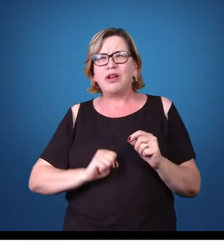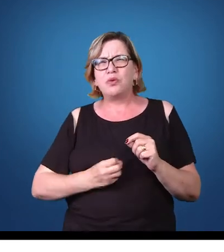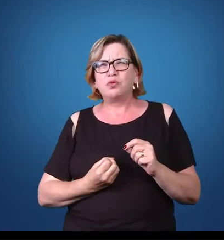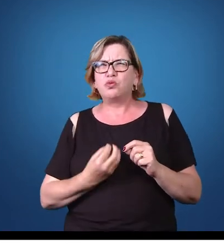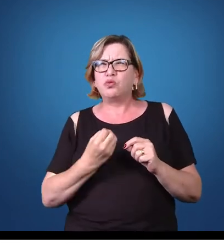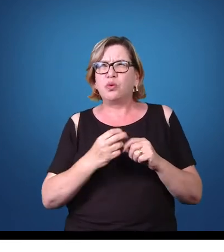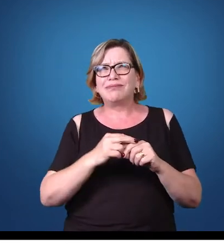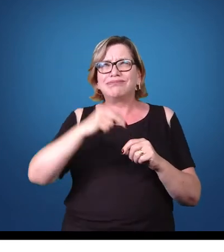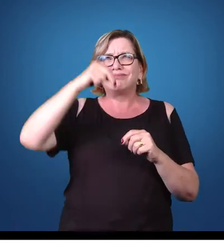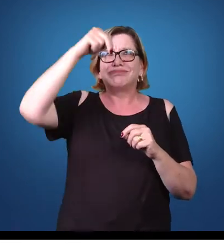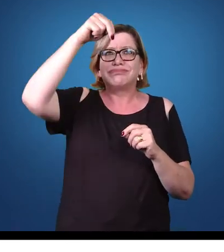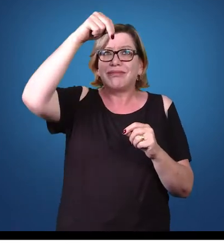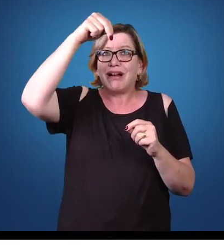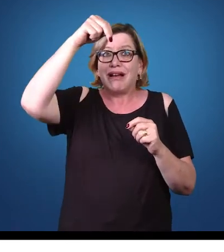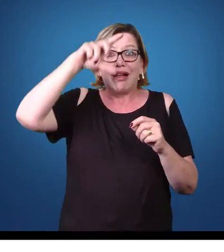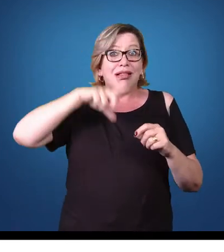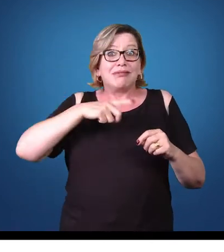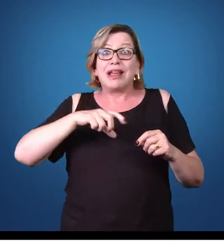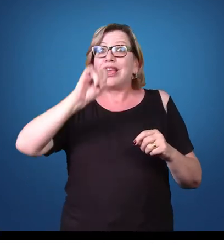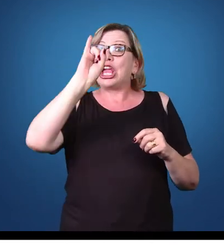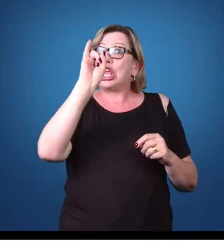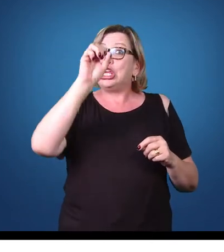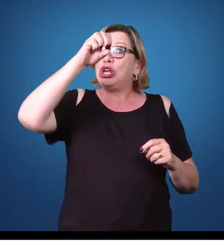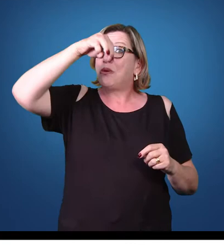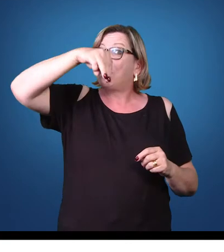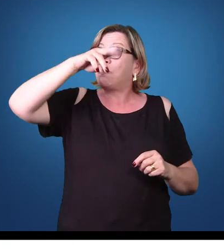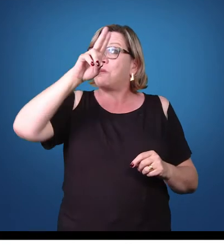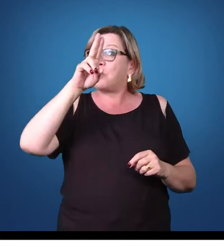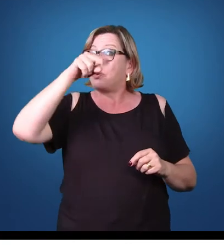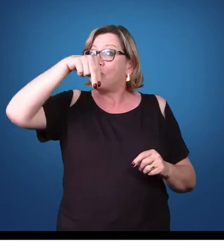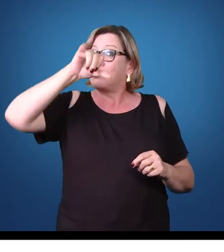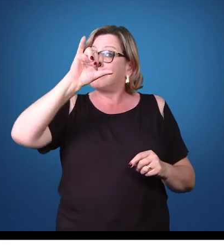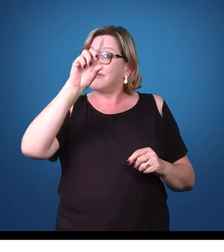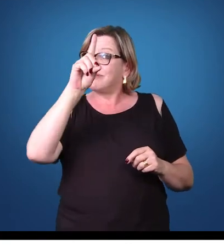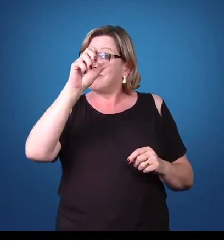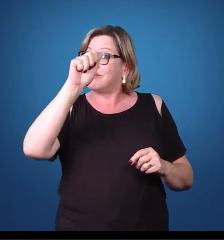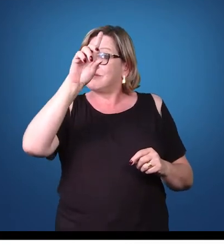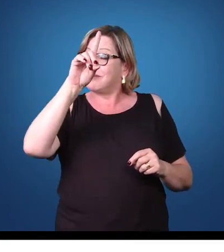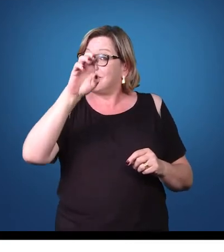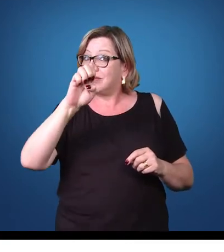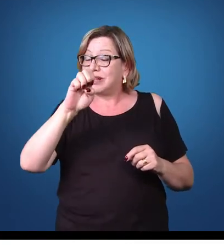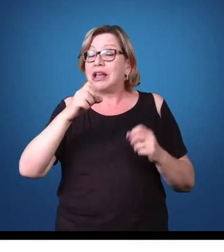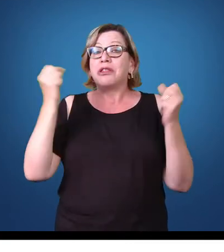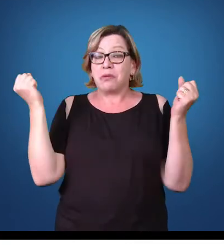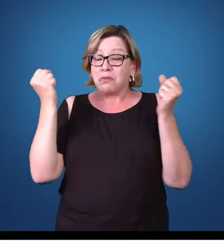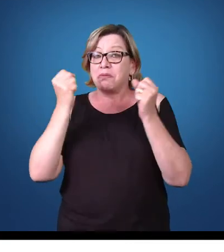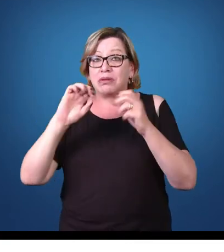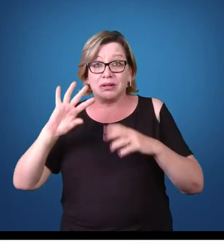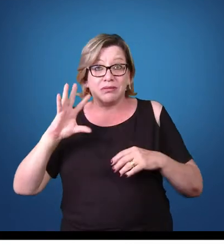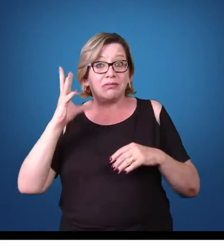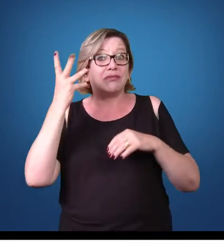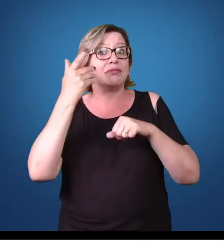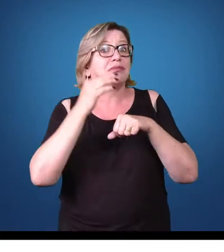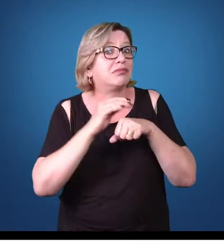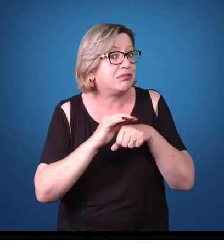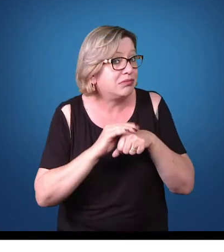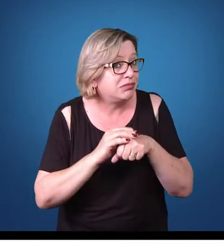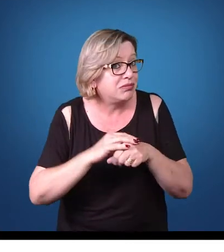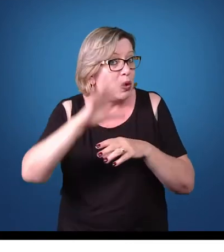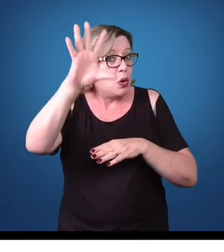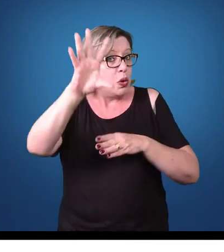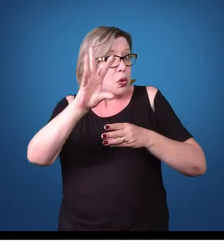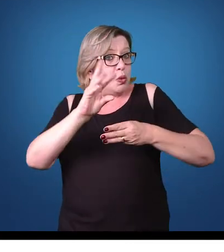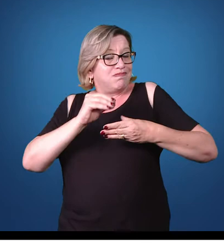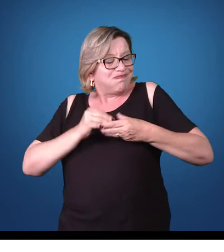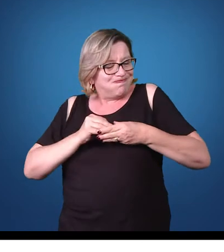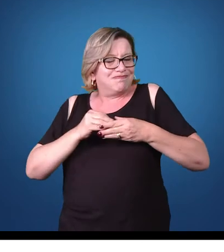apresentam essa competência imunológica e vão para essas regiões de endemia. A chance dessas pessoas serem contaminadas